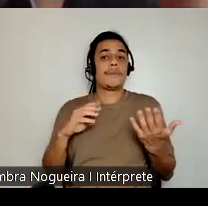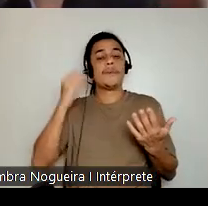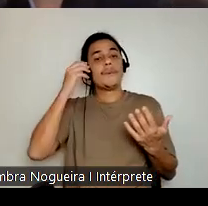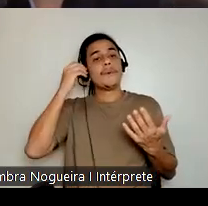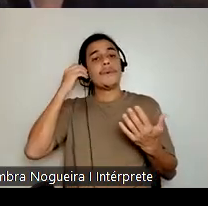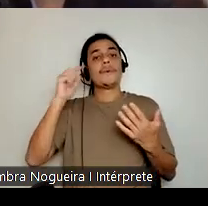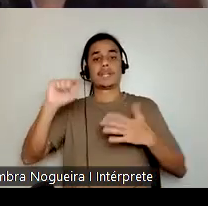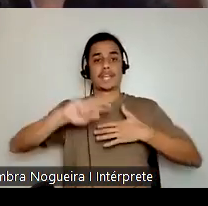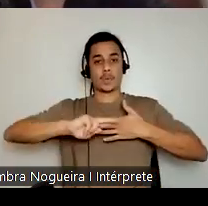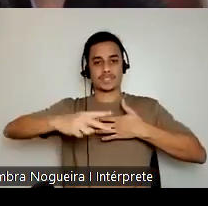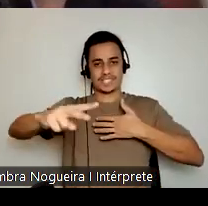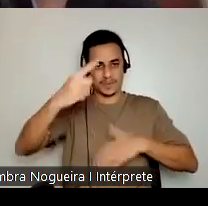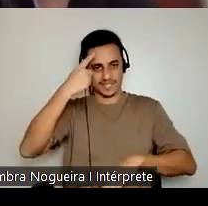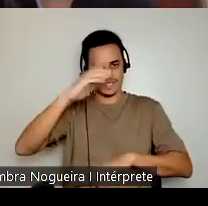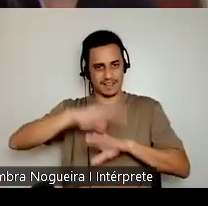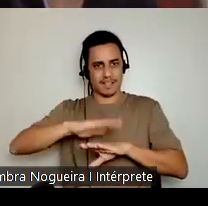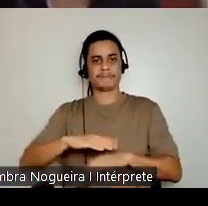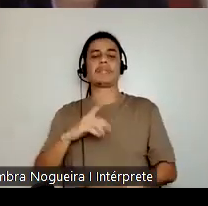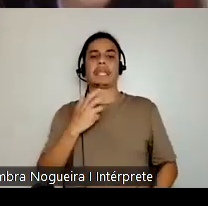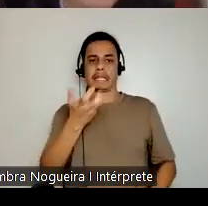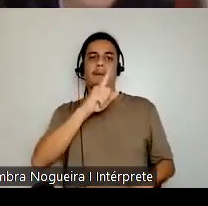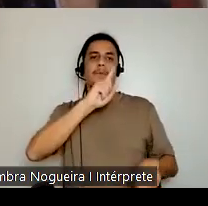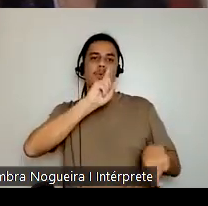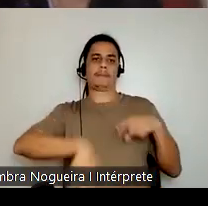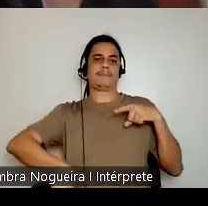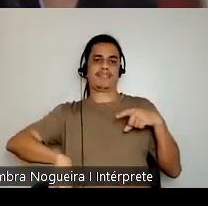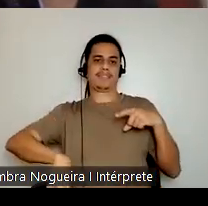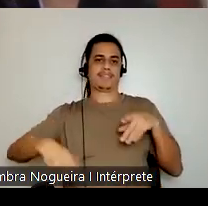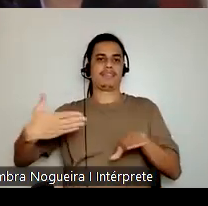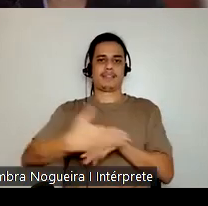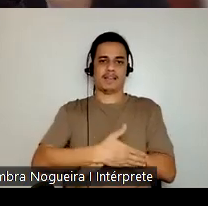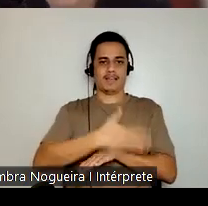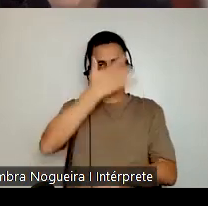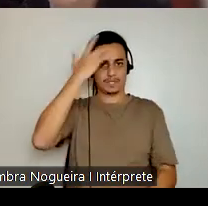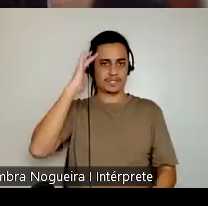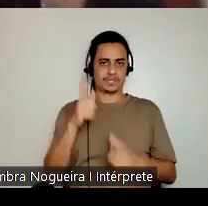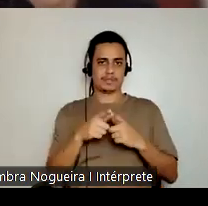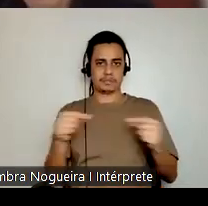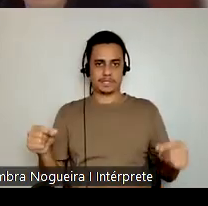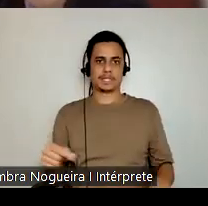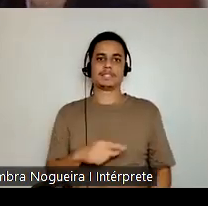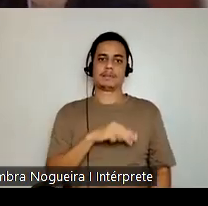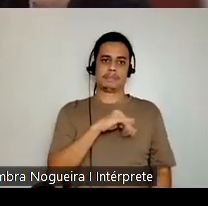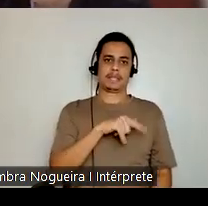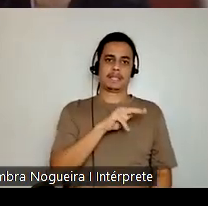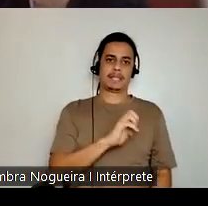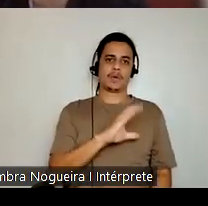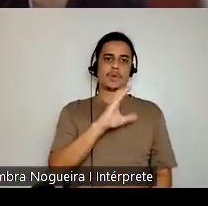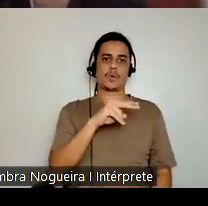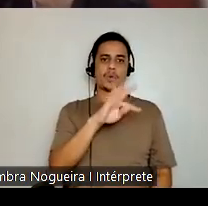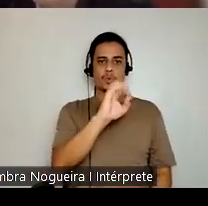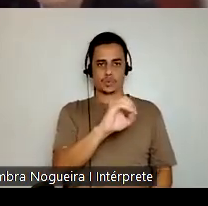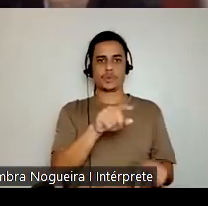ideologias foi a tentativa de proibição. Miguel Couto, filho, José Augusto apresentam a emenda 3